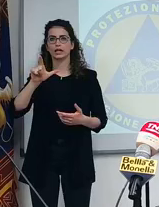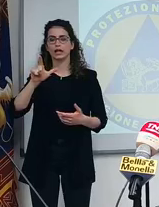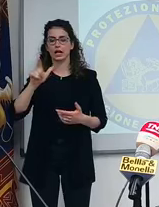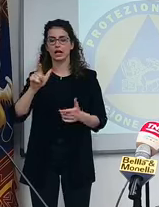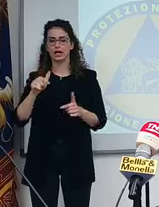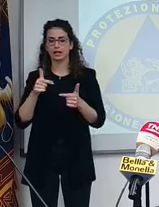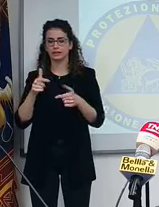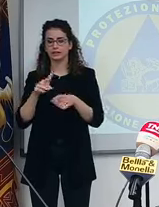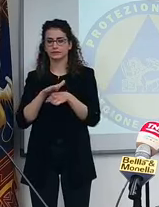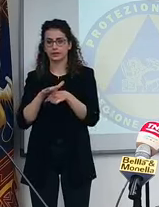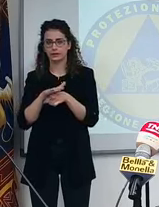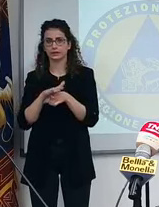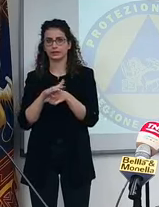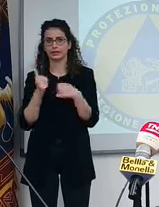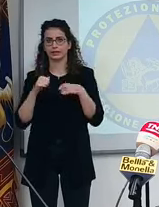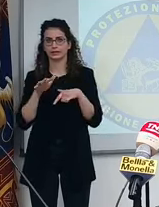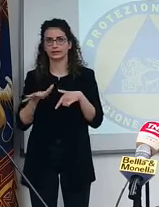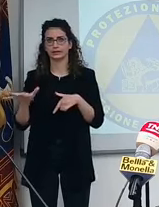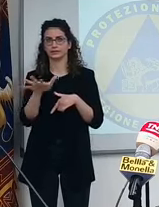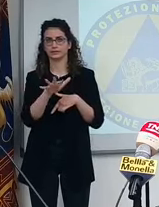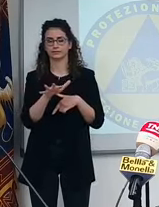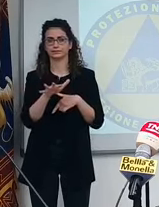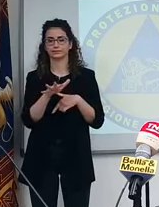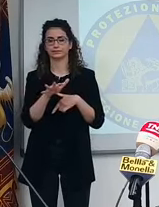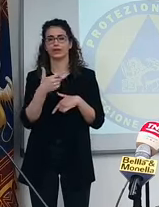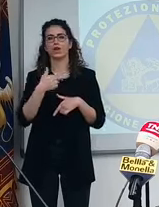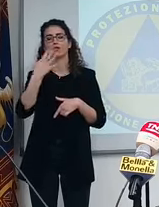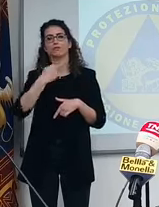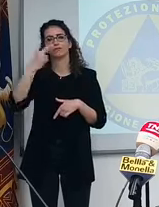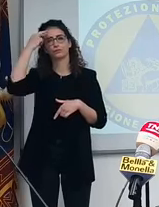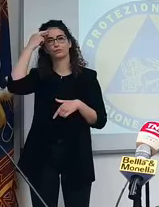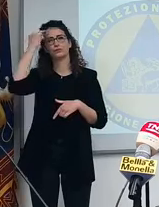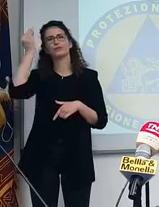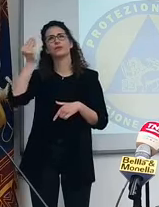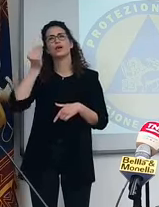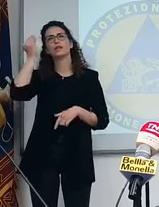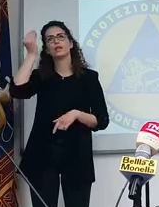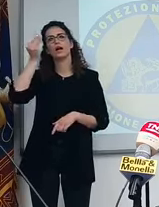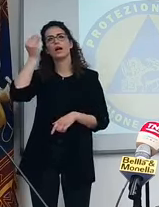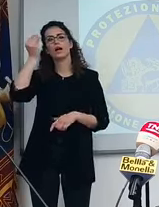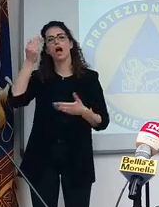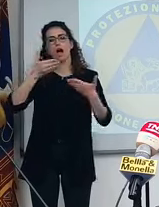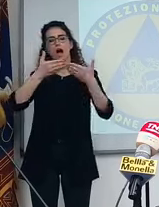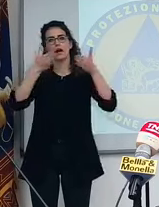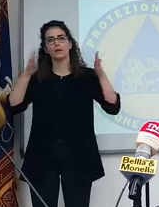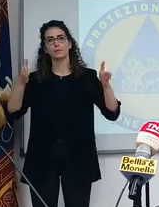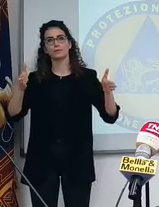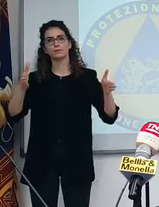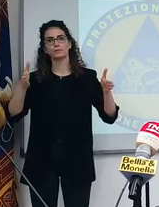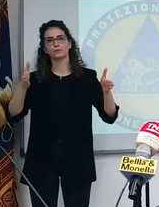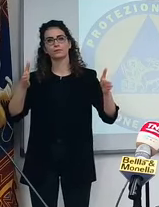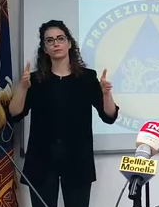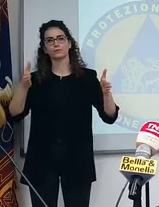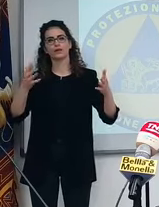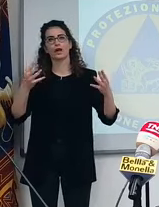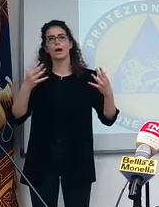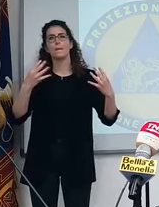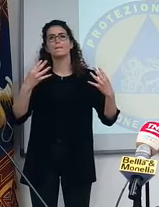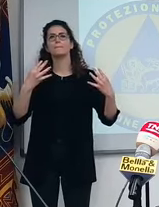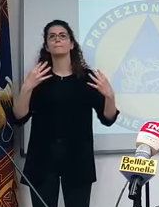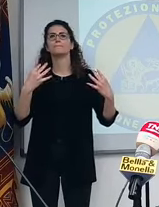famiglie, i cittadini. E vorrei ricordarvi che pensare che l'apertura dei parchi